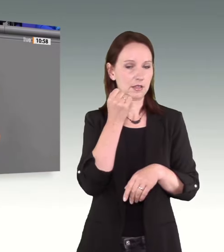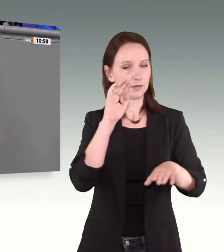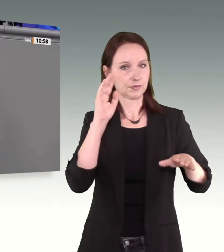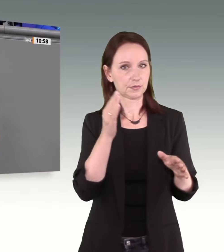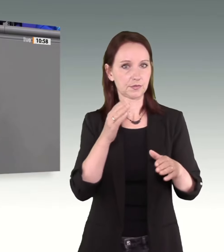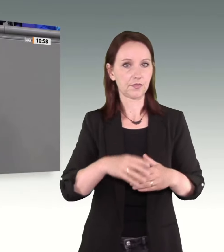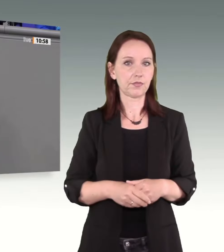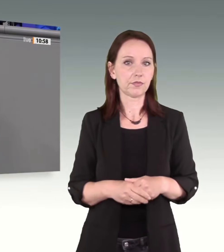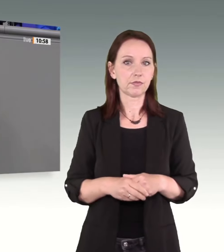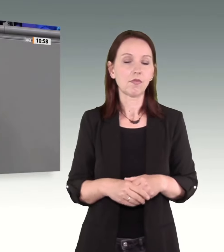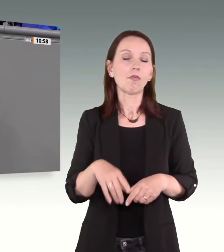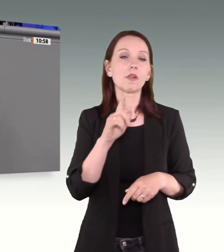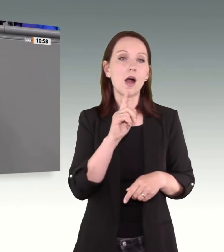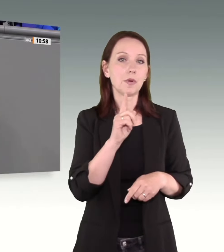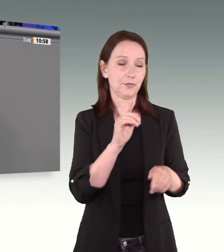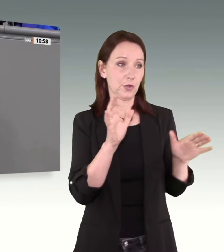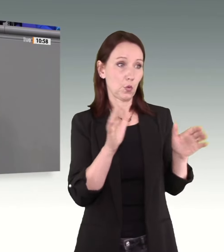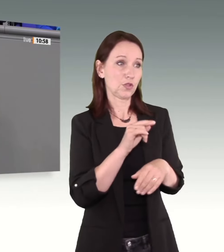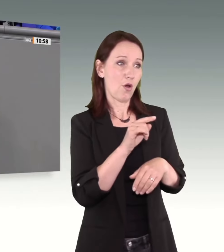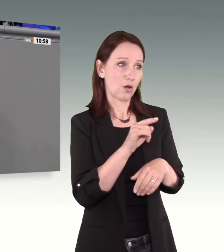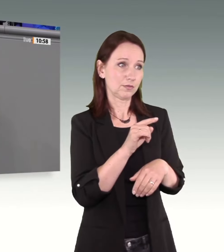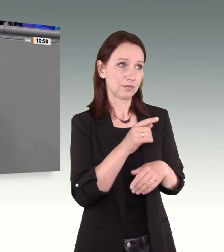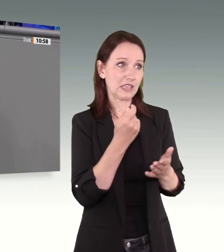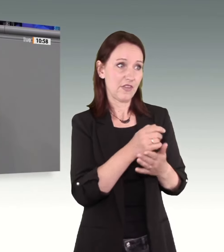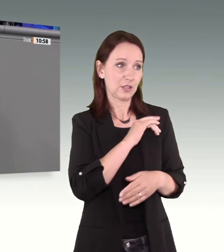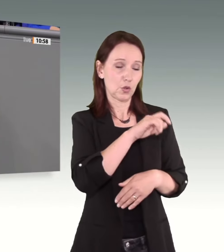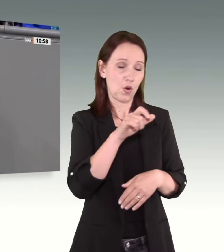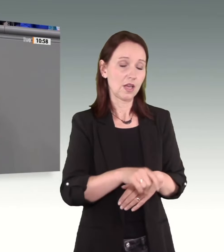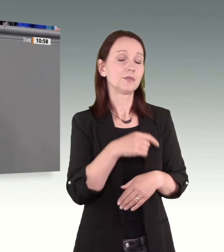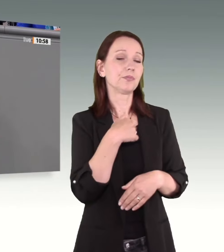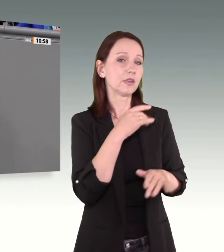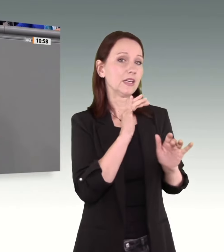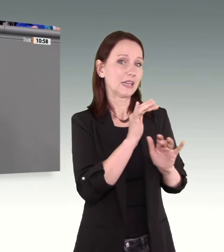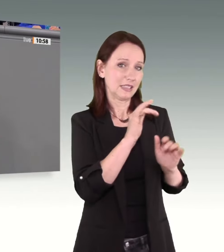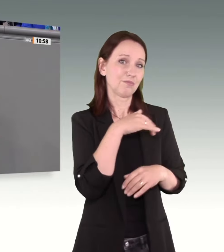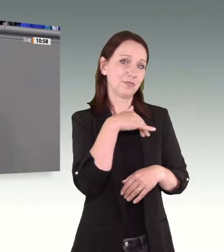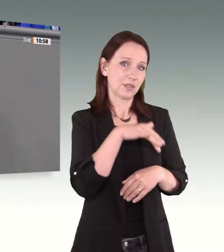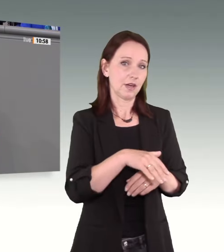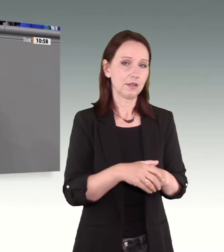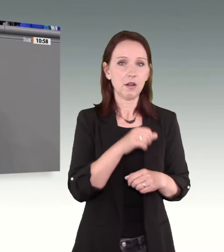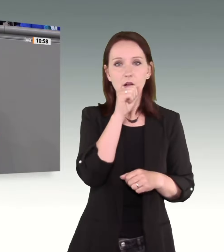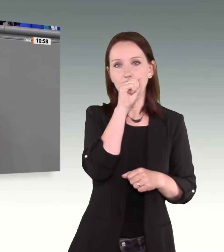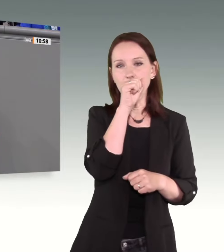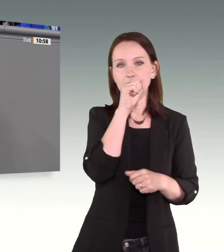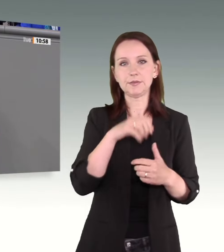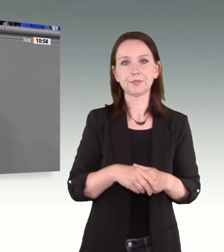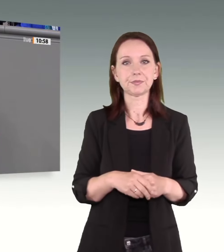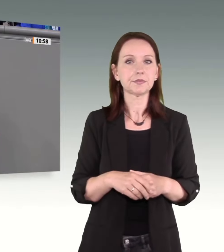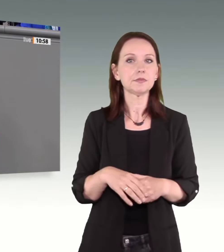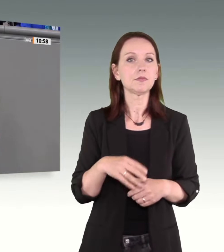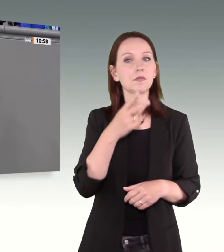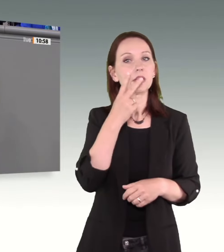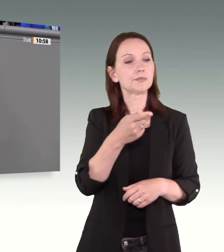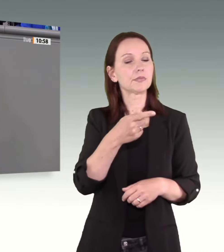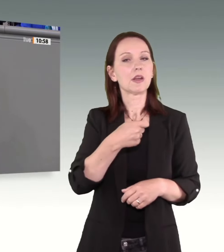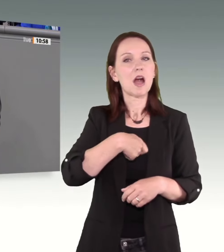werte Kolleginnen und Kollegen von der Union, ist, dass Sie sich mit den Grundzügen der Kriminologie offenbar zuletzt zur eigenen Studienzeit